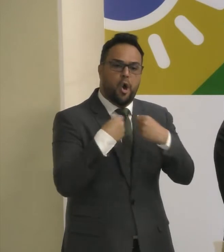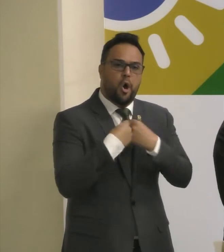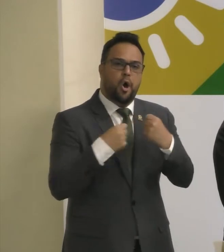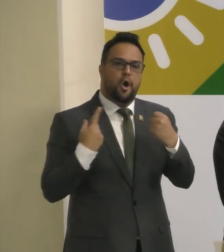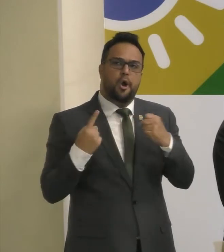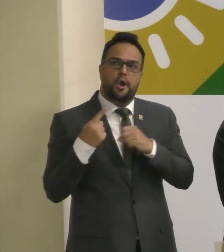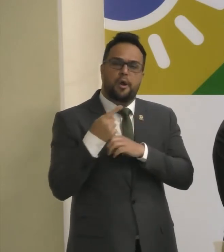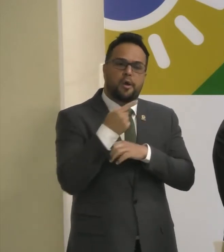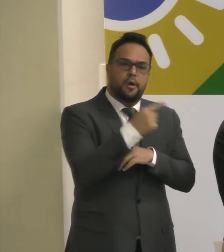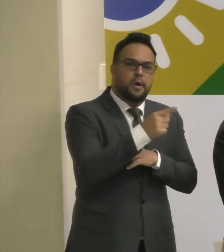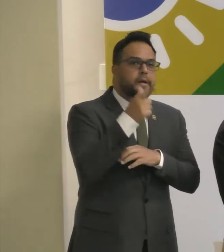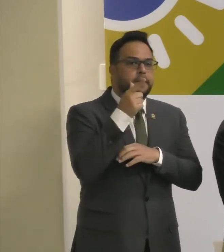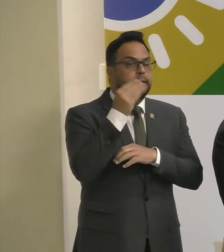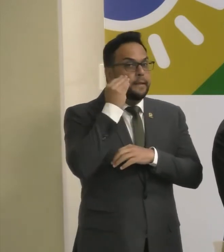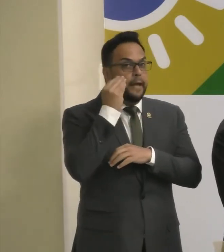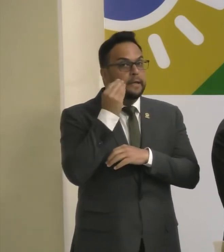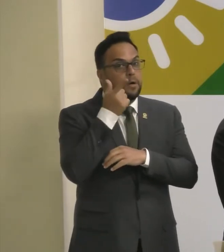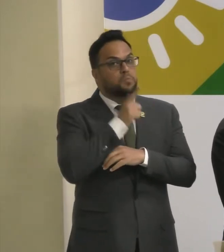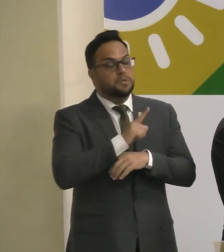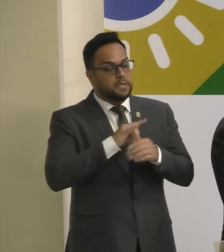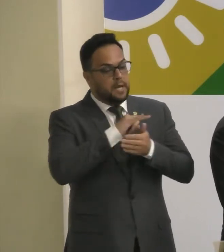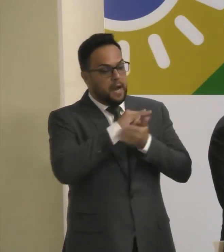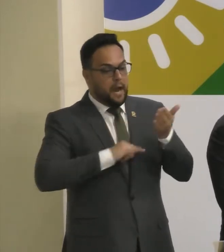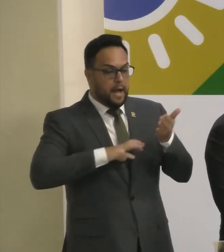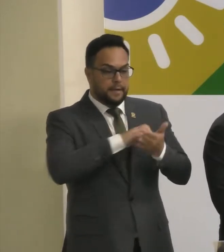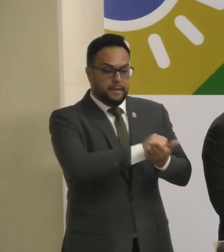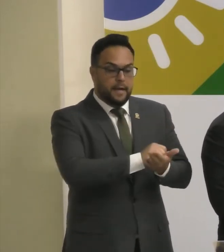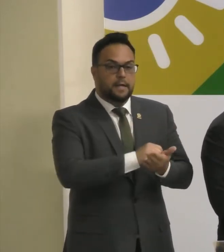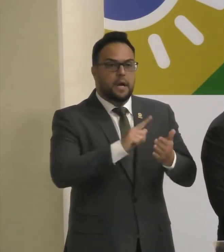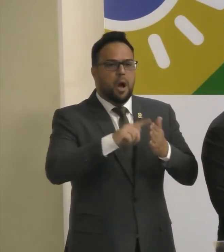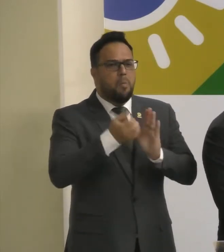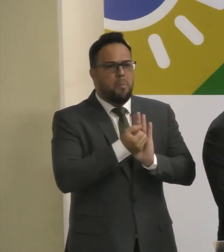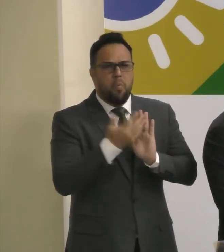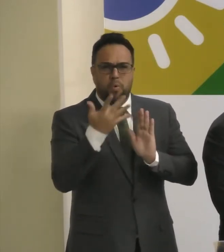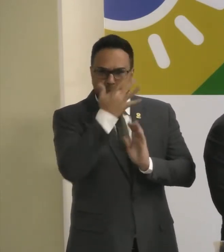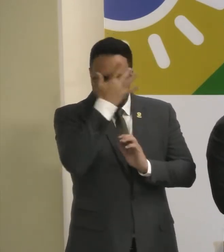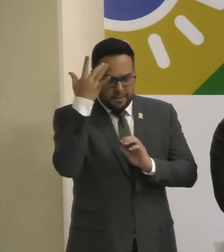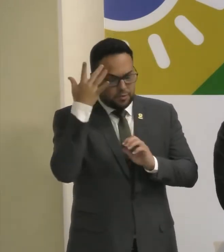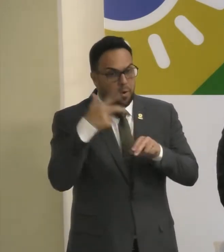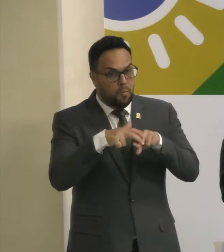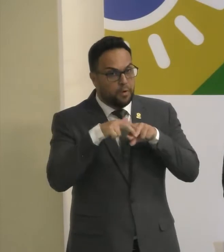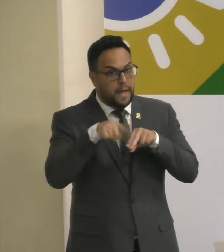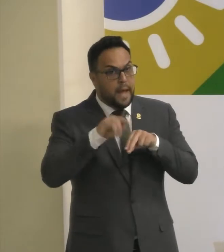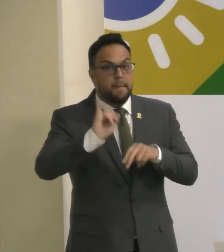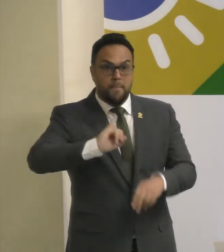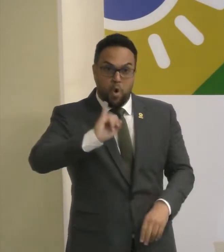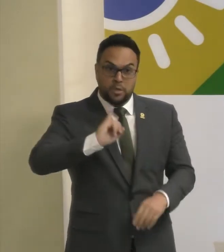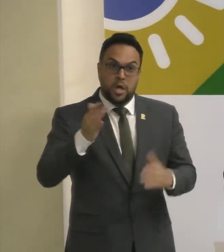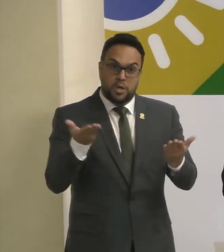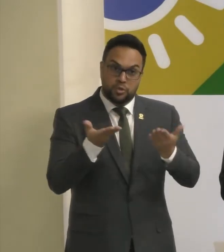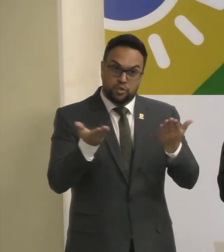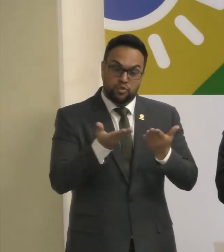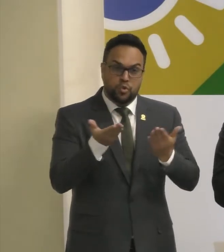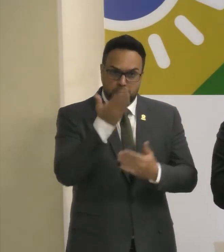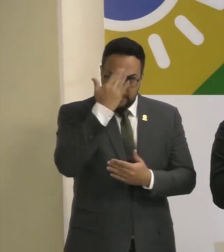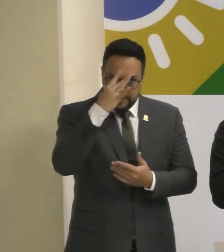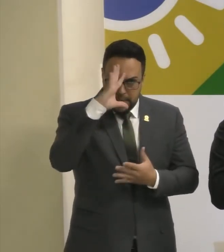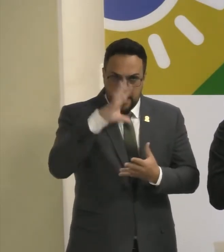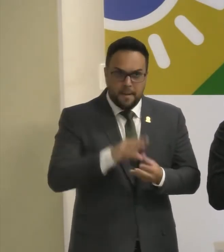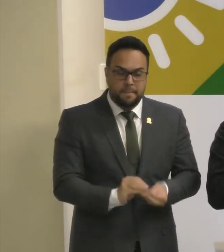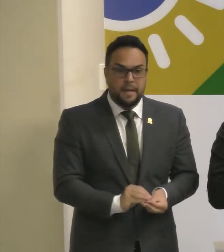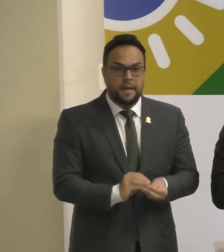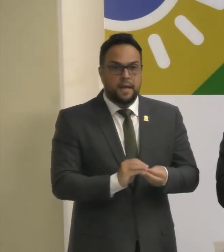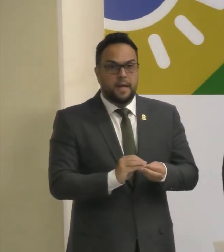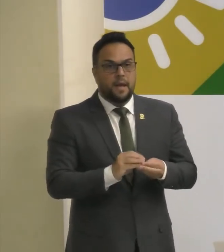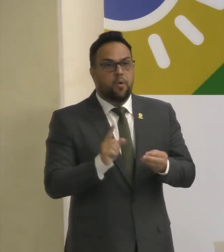da Tarifa Social da Energia Elétrica. Foram muitas pessoas. E é importante que a gente veja hoje também a consolidação da nossa